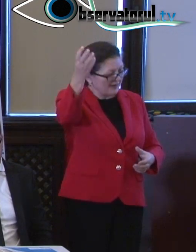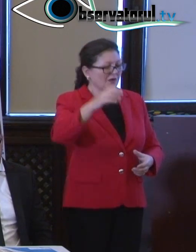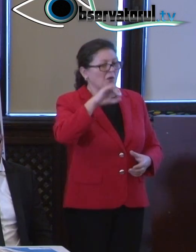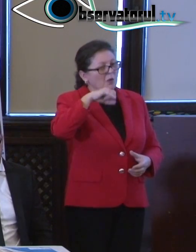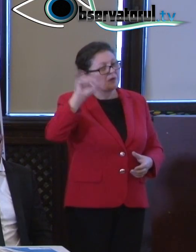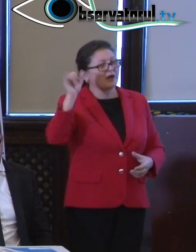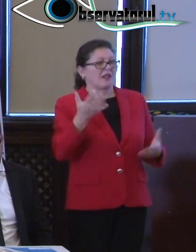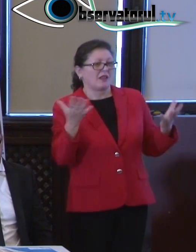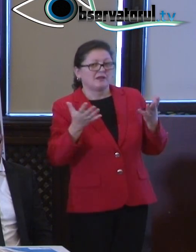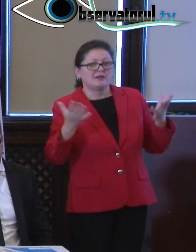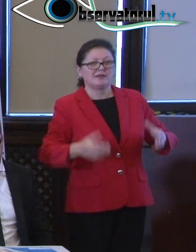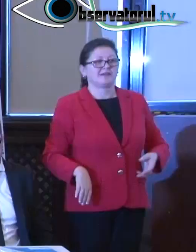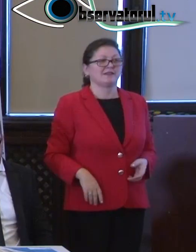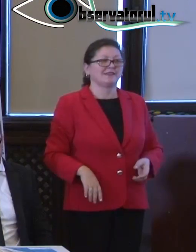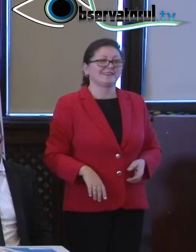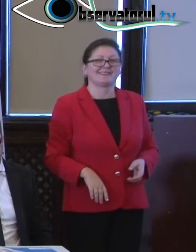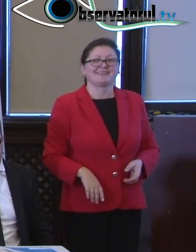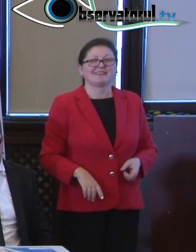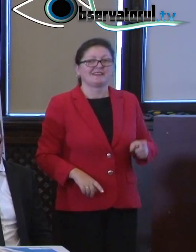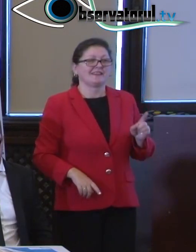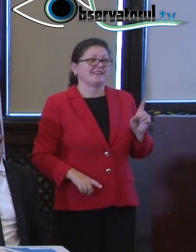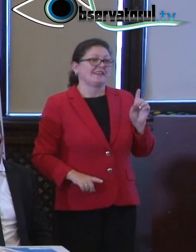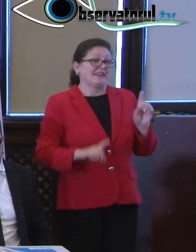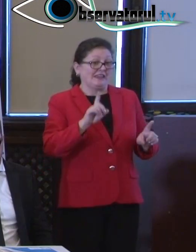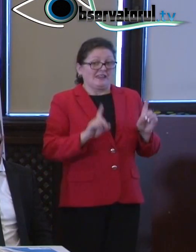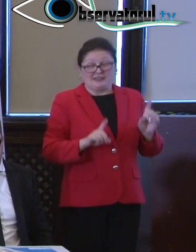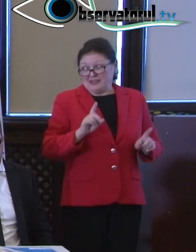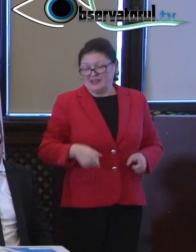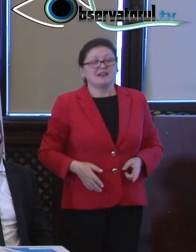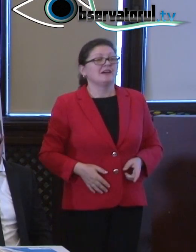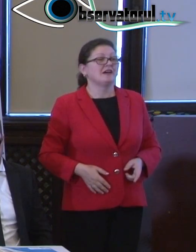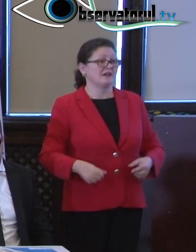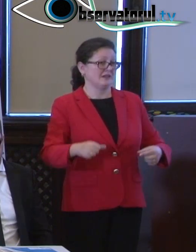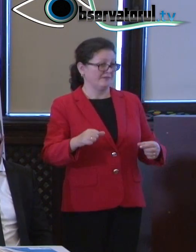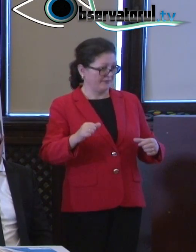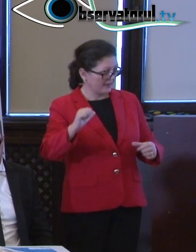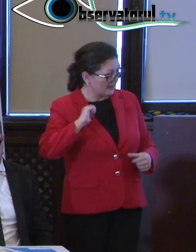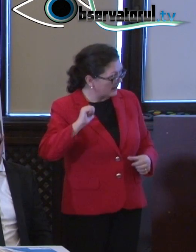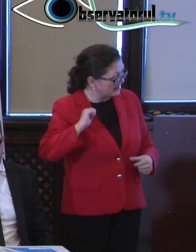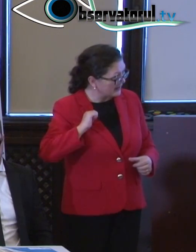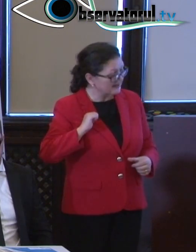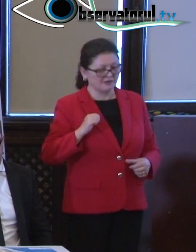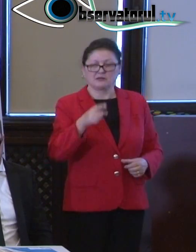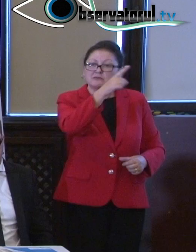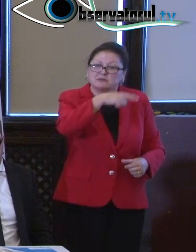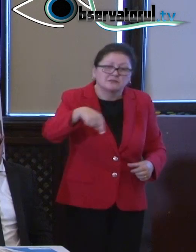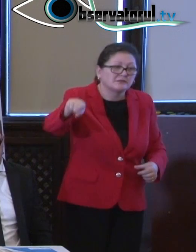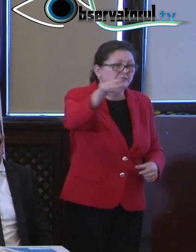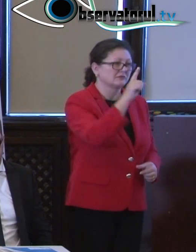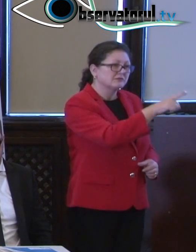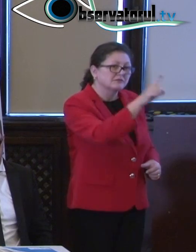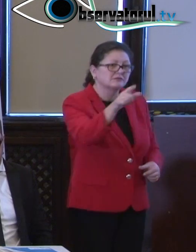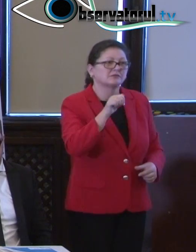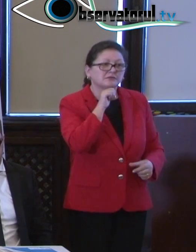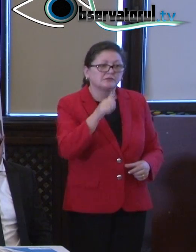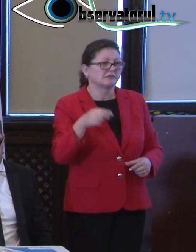oameni care, în mod normal, dacă ne pasă unii de ceilalți, ar fi trebuit să fie prezenți. Și